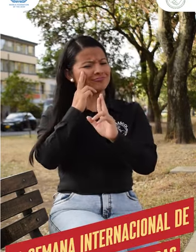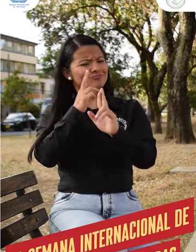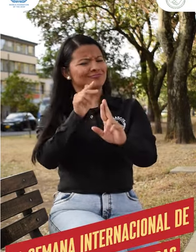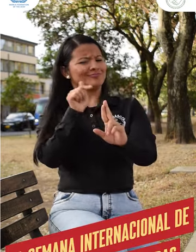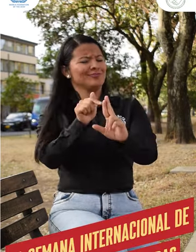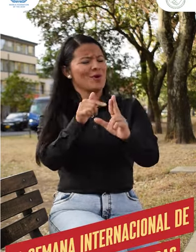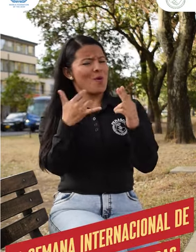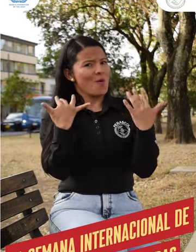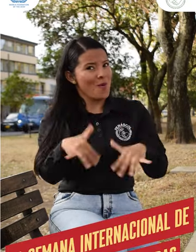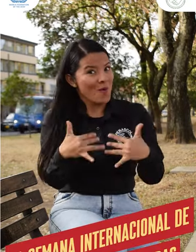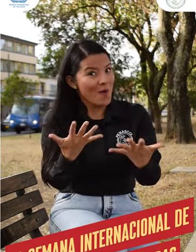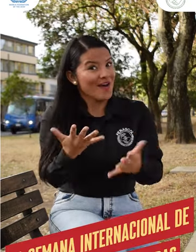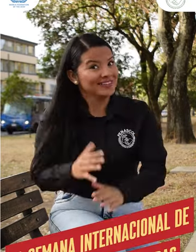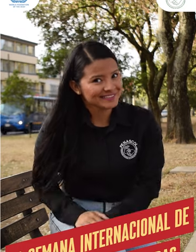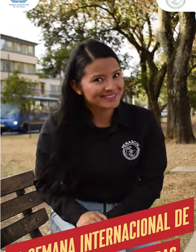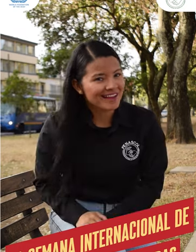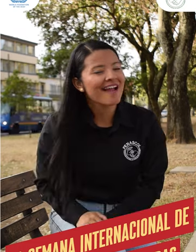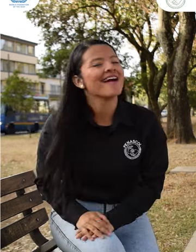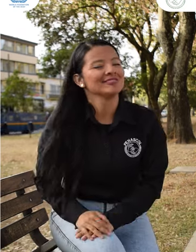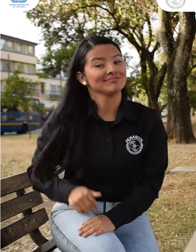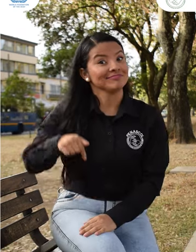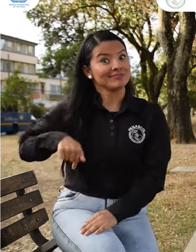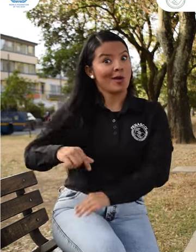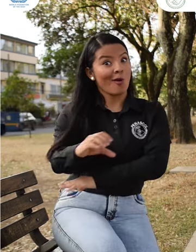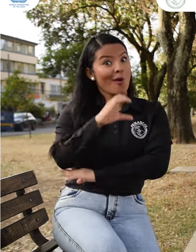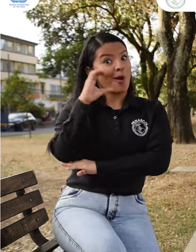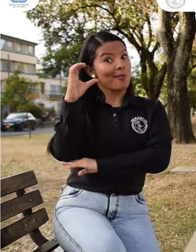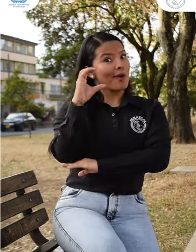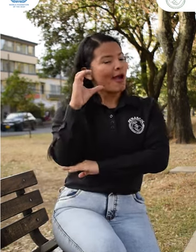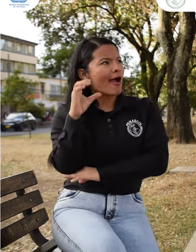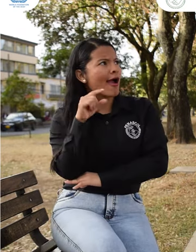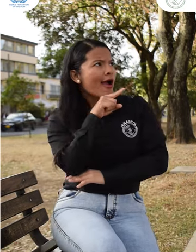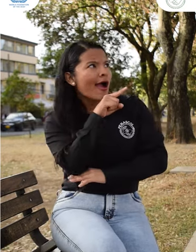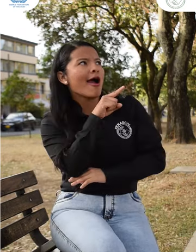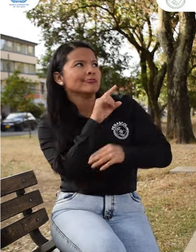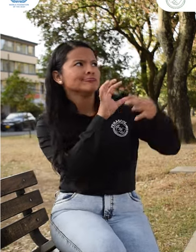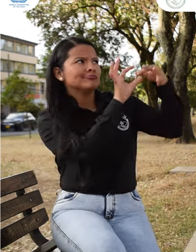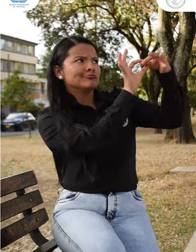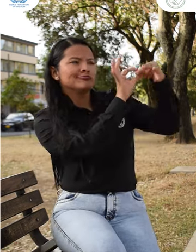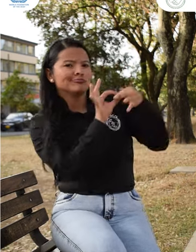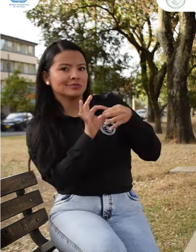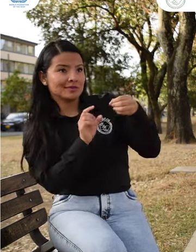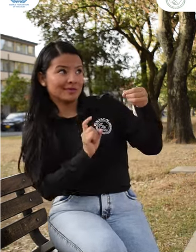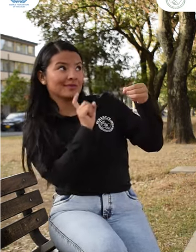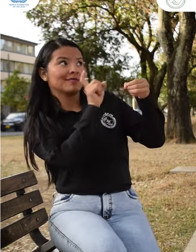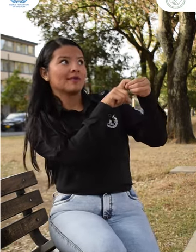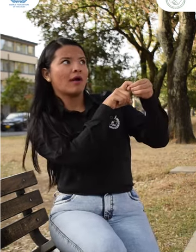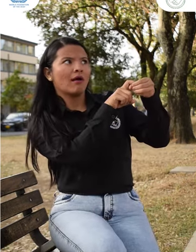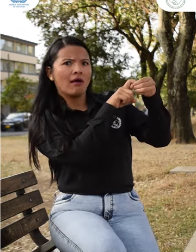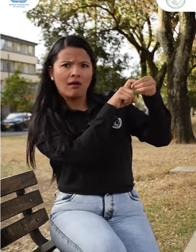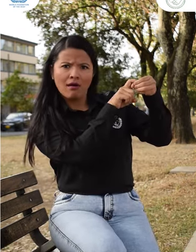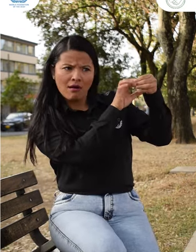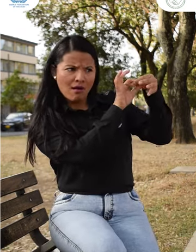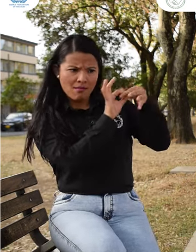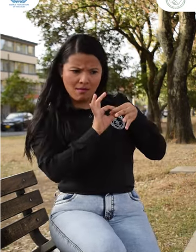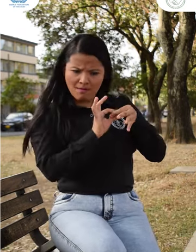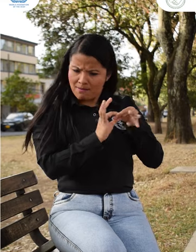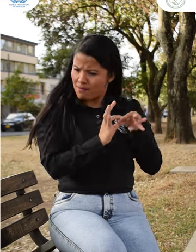En Colombia, como entidad adscrita, nos unimos a la celebración y motivamos a las